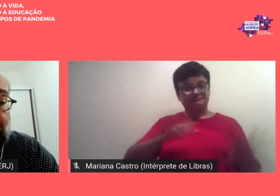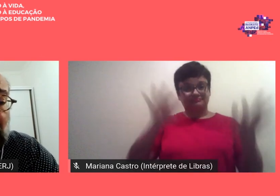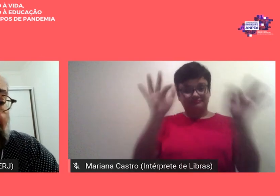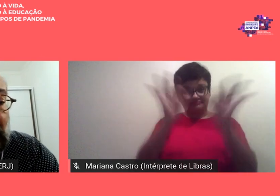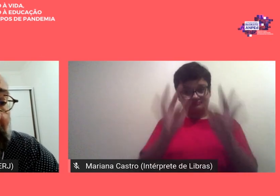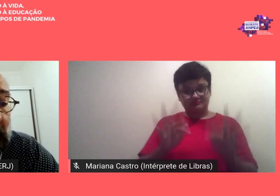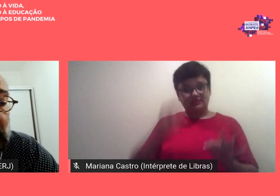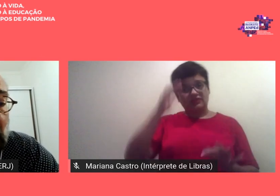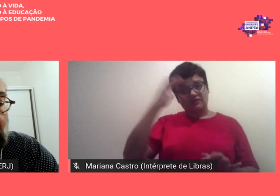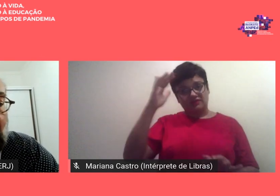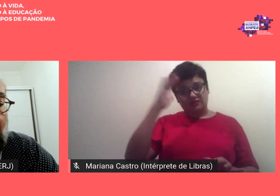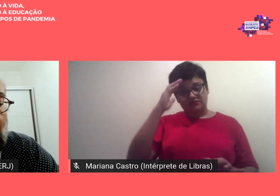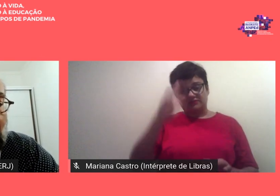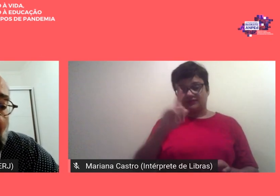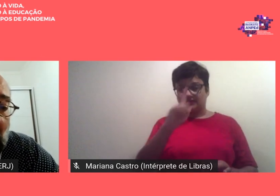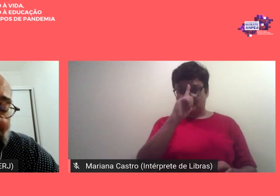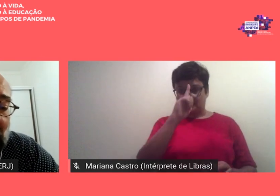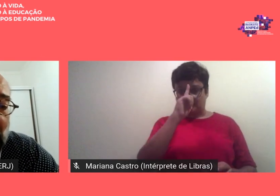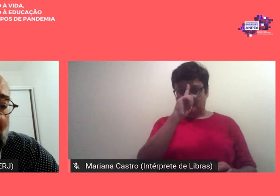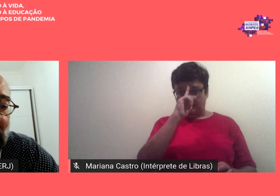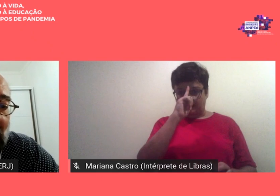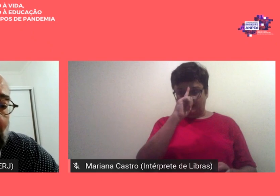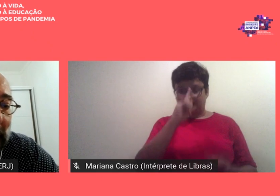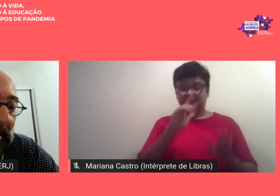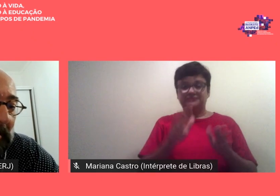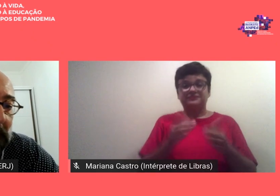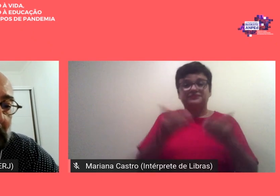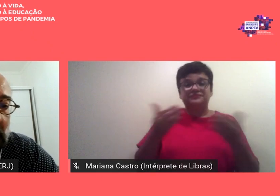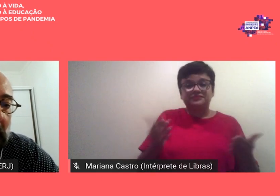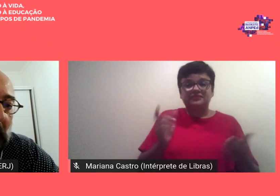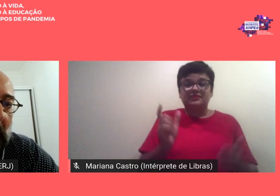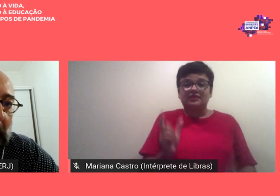então essa palavra